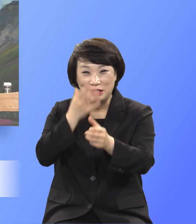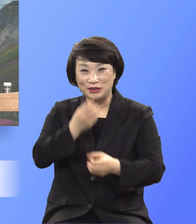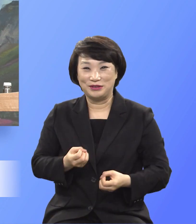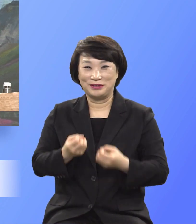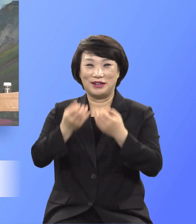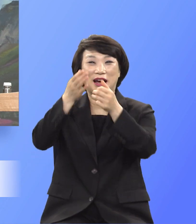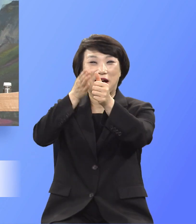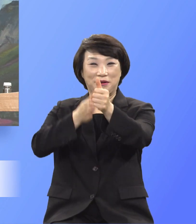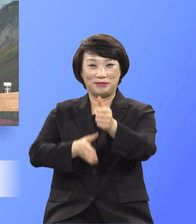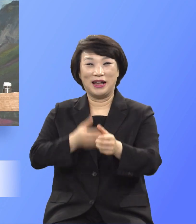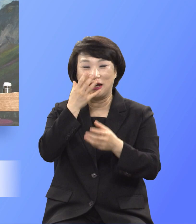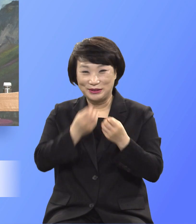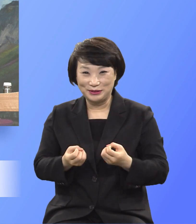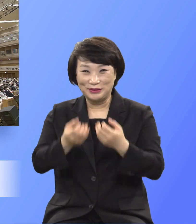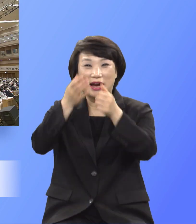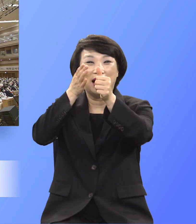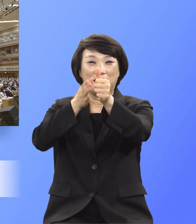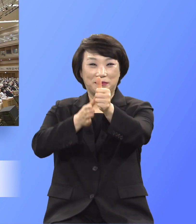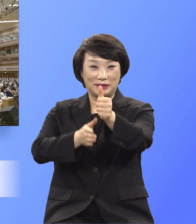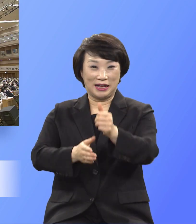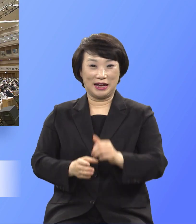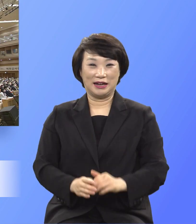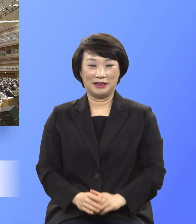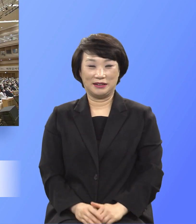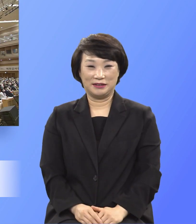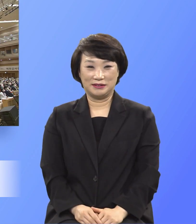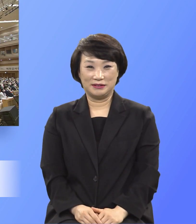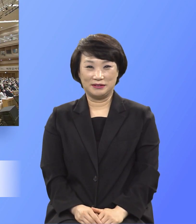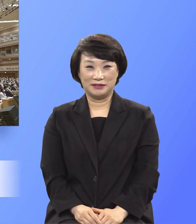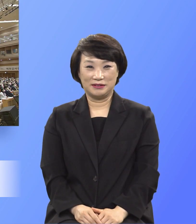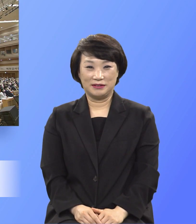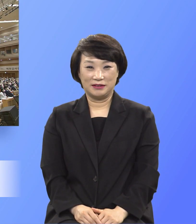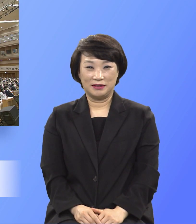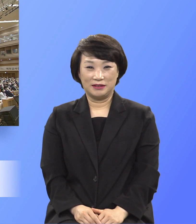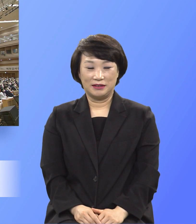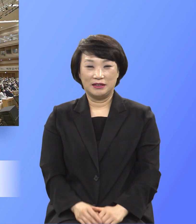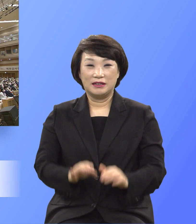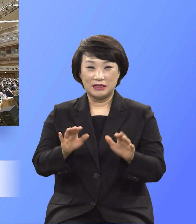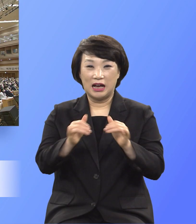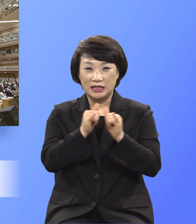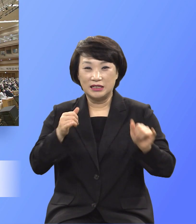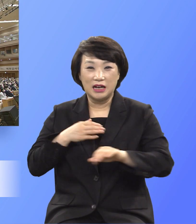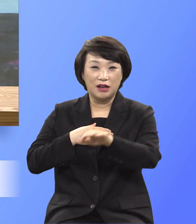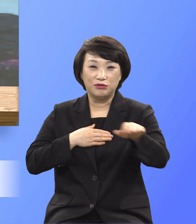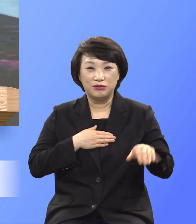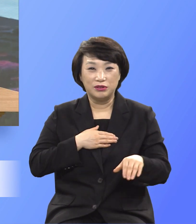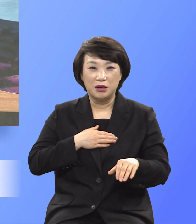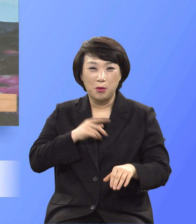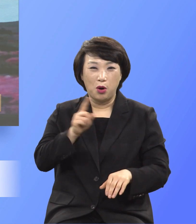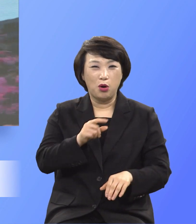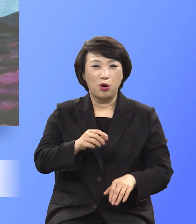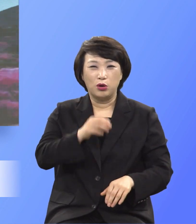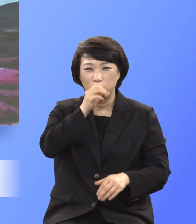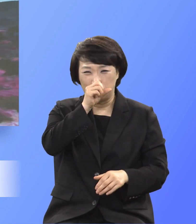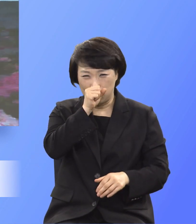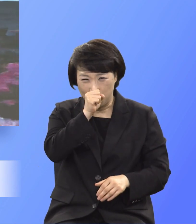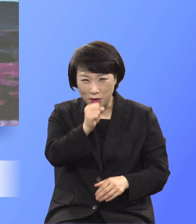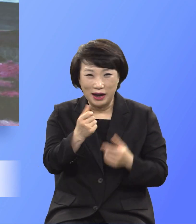축하합니다 우리 인생이 아무리 대단한 것 같아도 나이